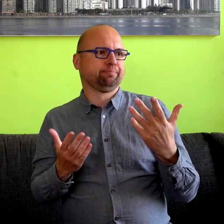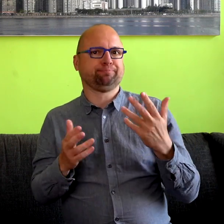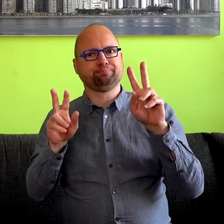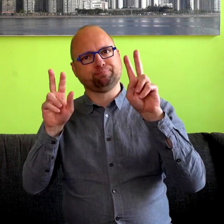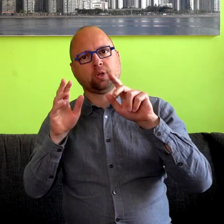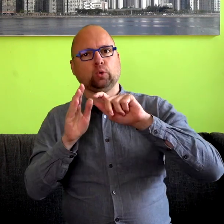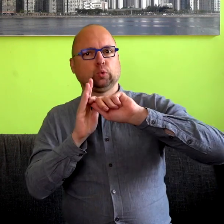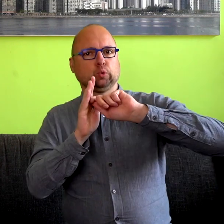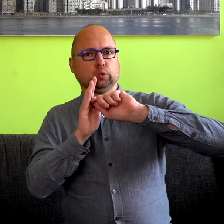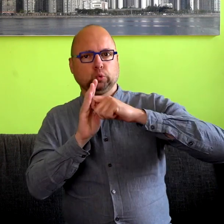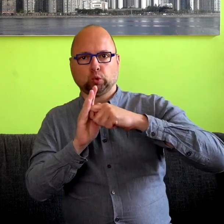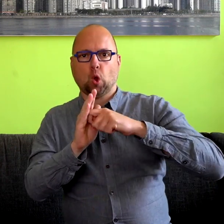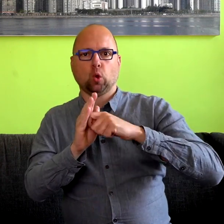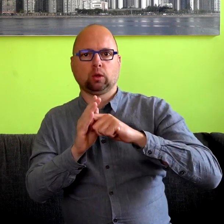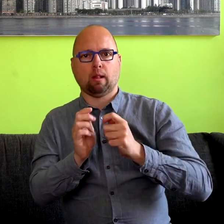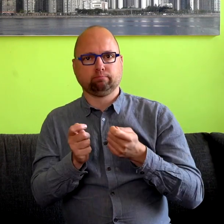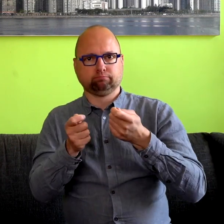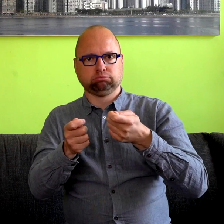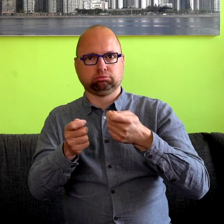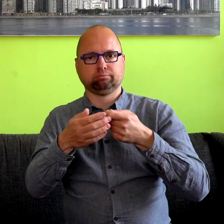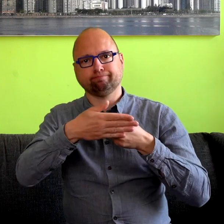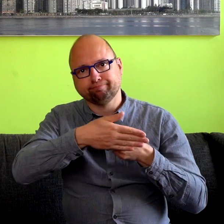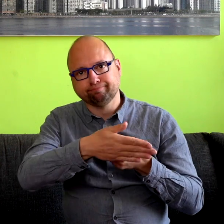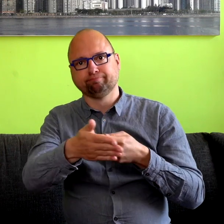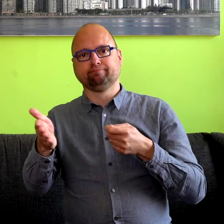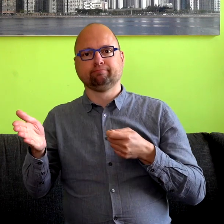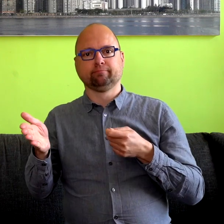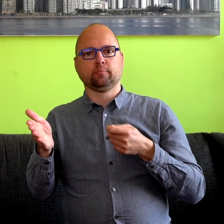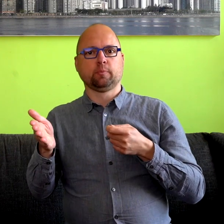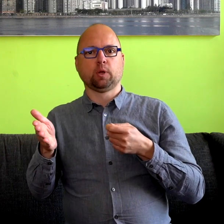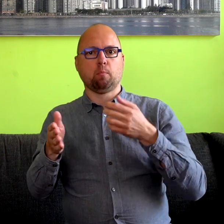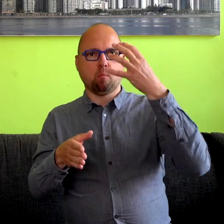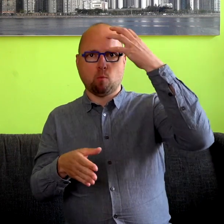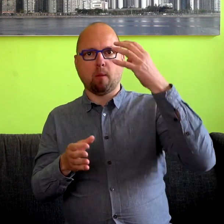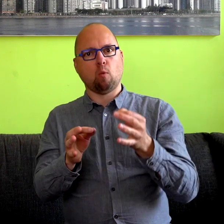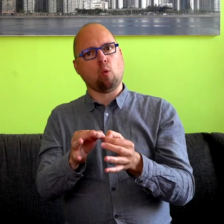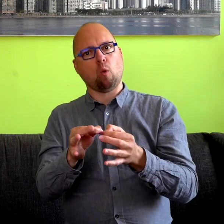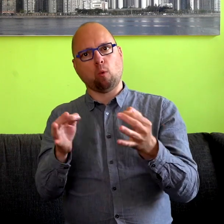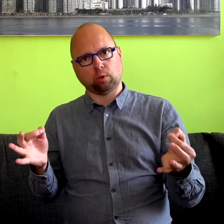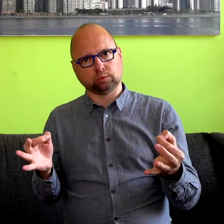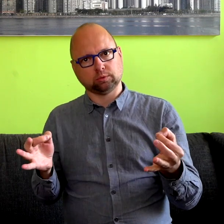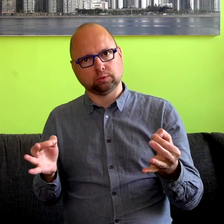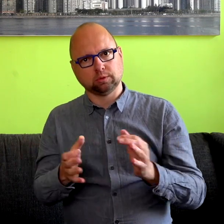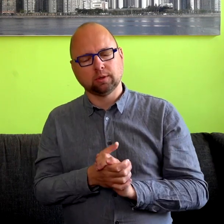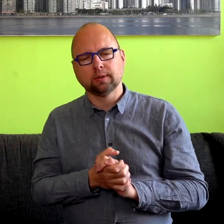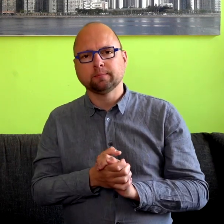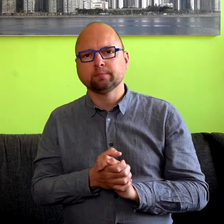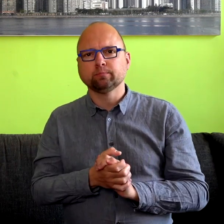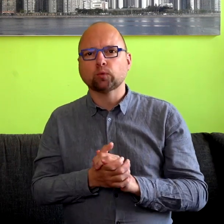slot, deze situatie, een sleutel tot het oplossen van deze puzzel bieden. En die